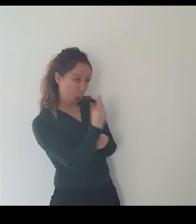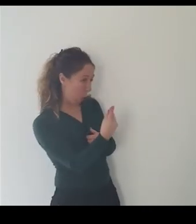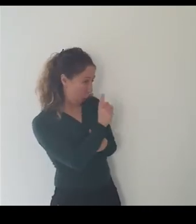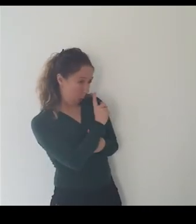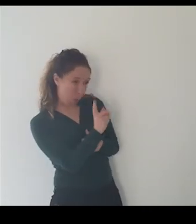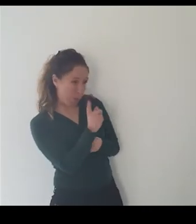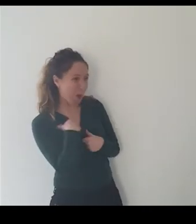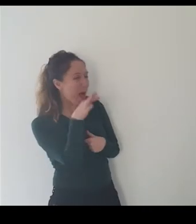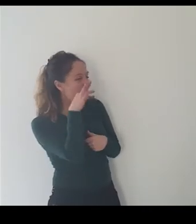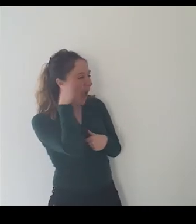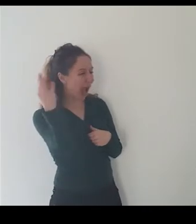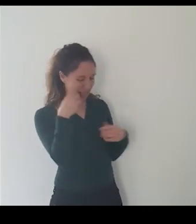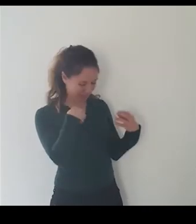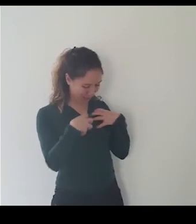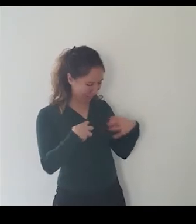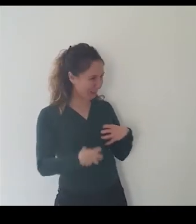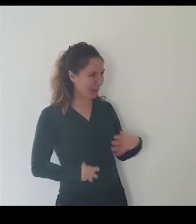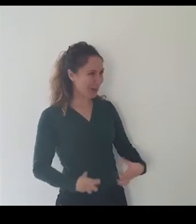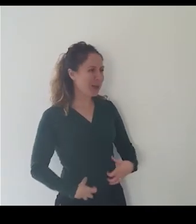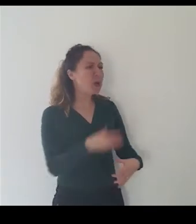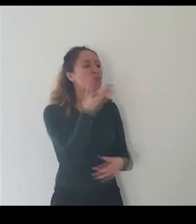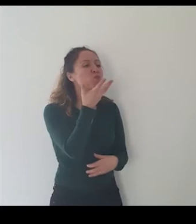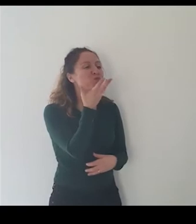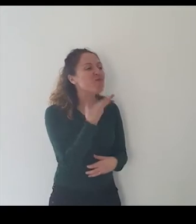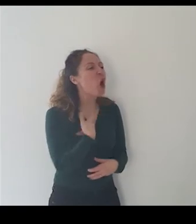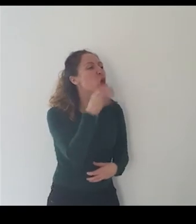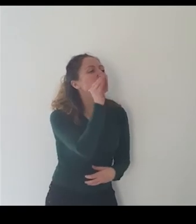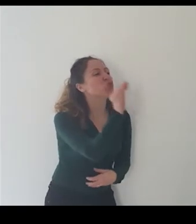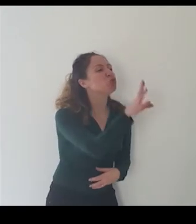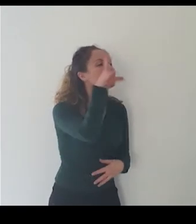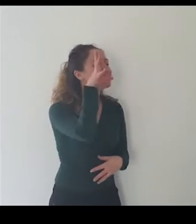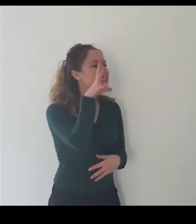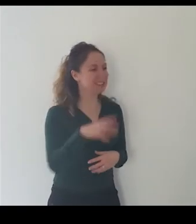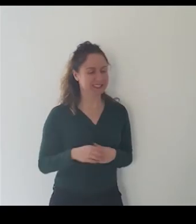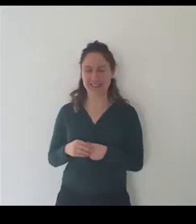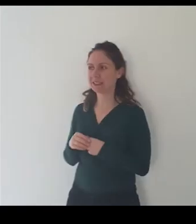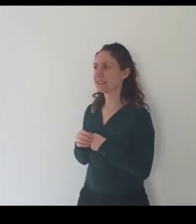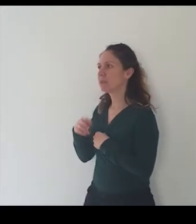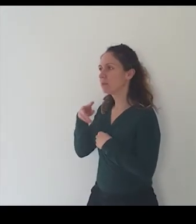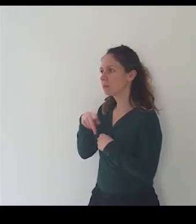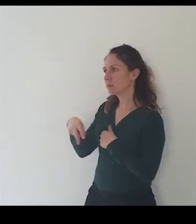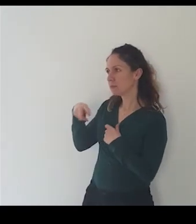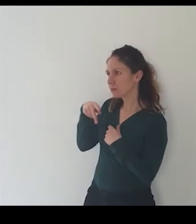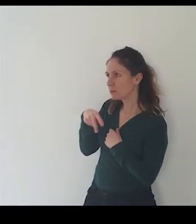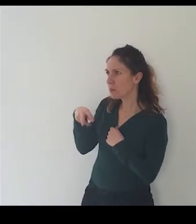se ti avvicini lupo